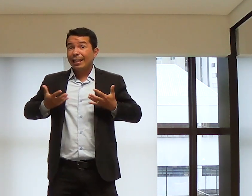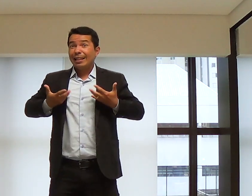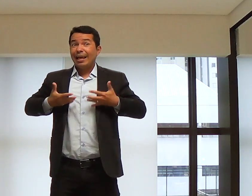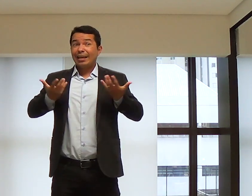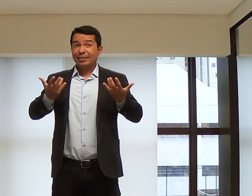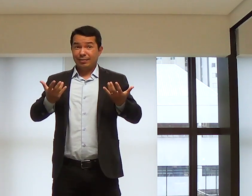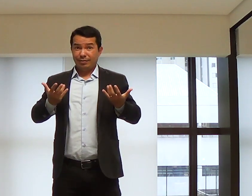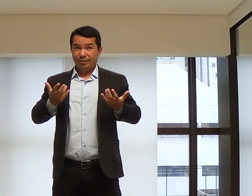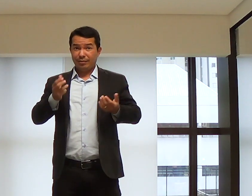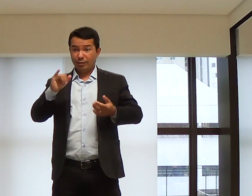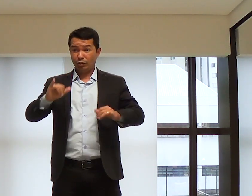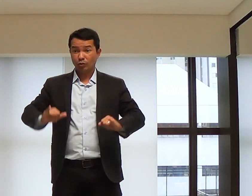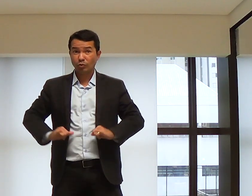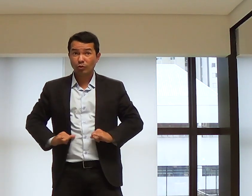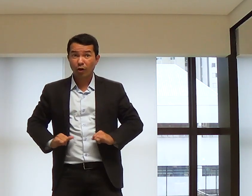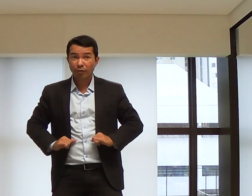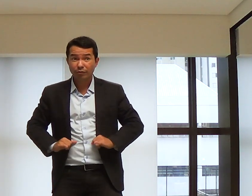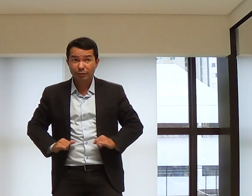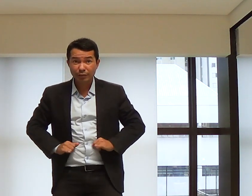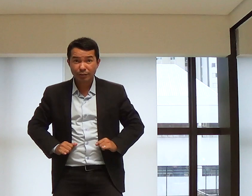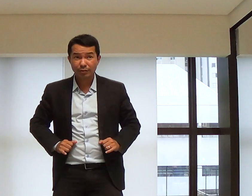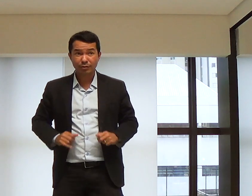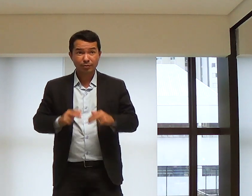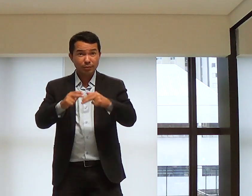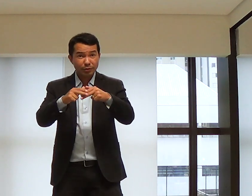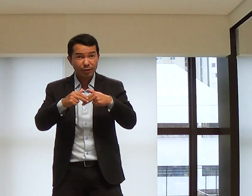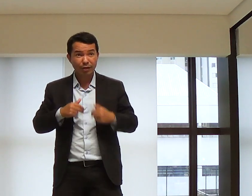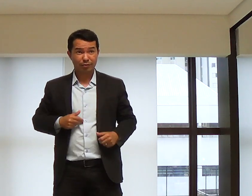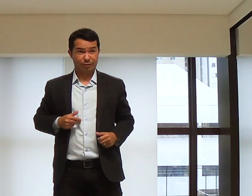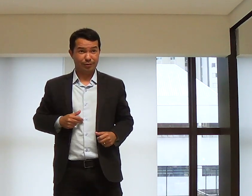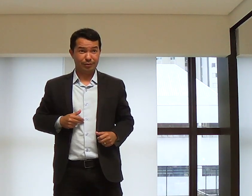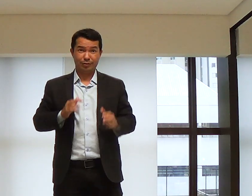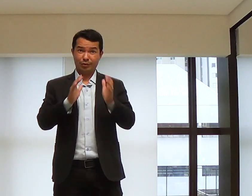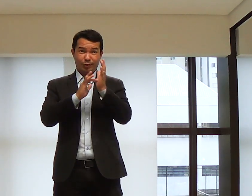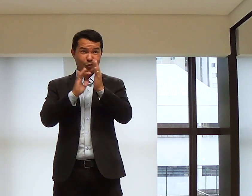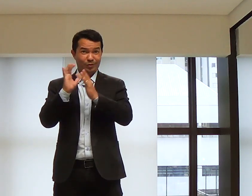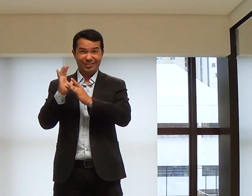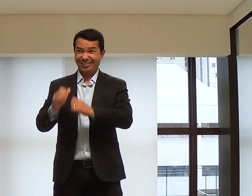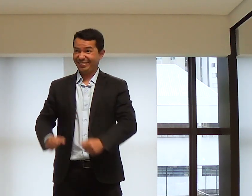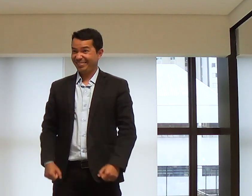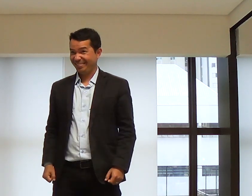Vocês podem ficar alegres ou tristes.